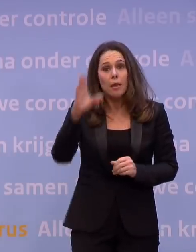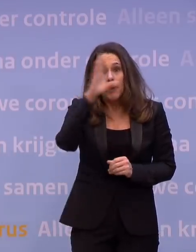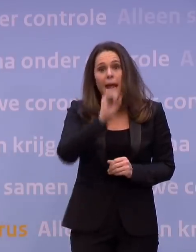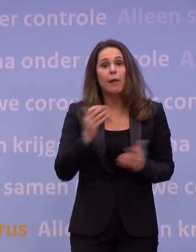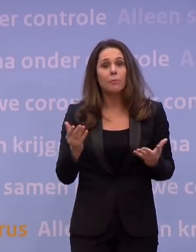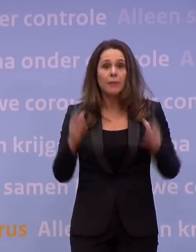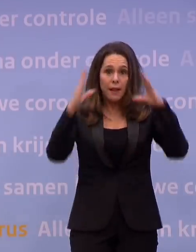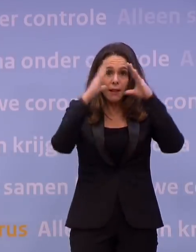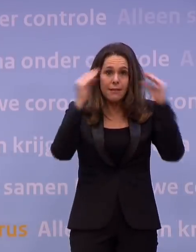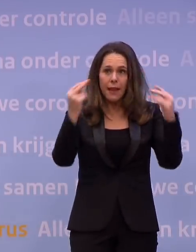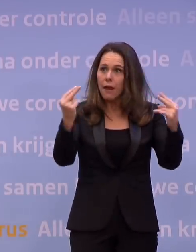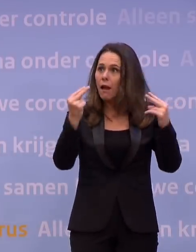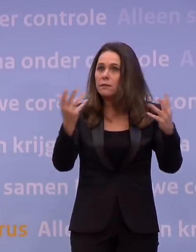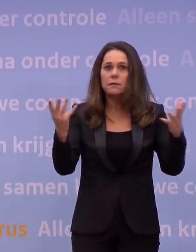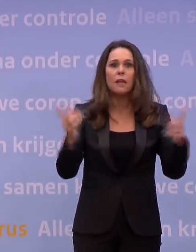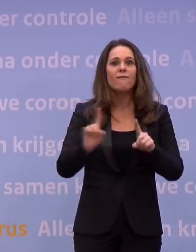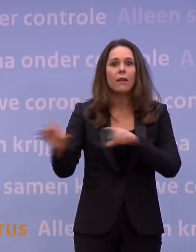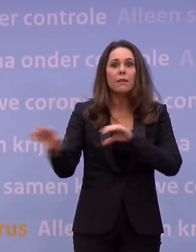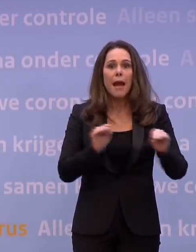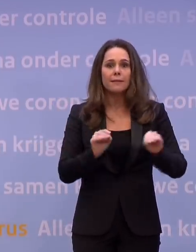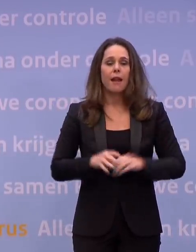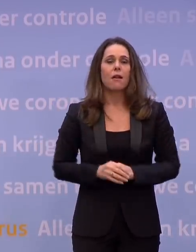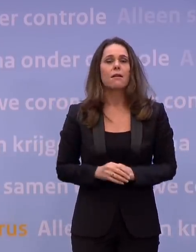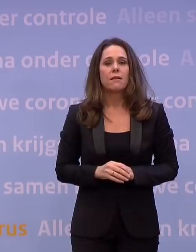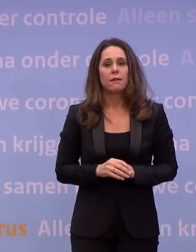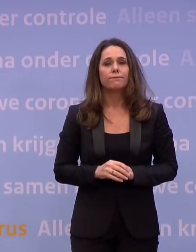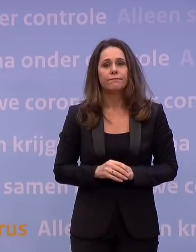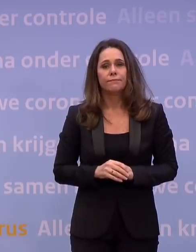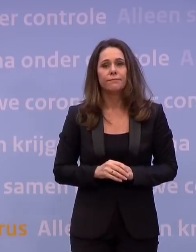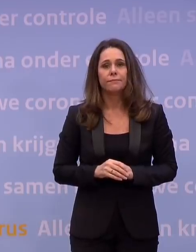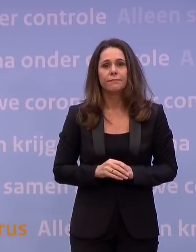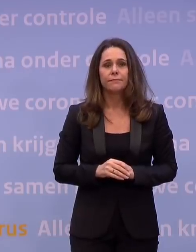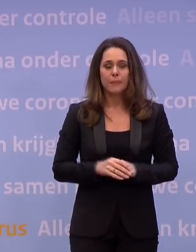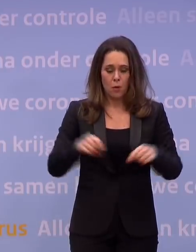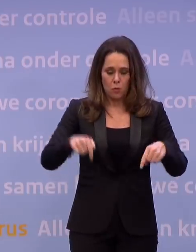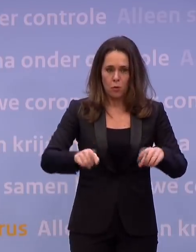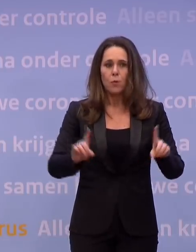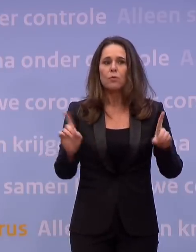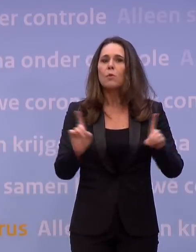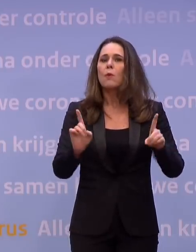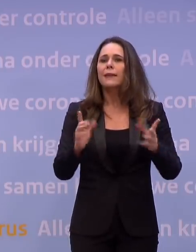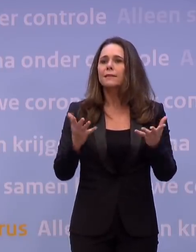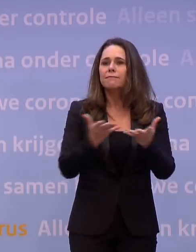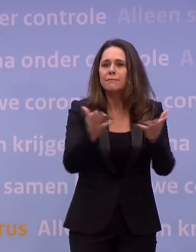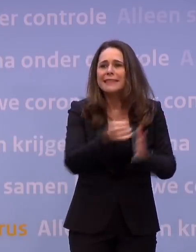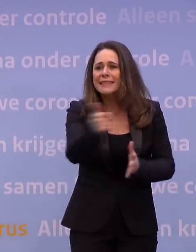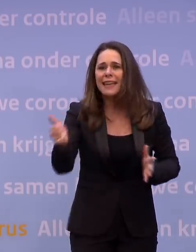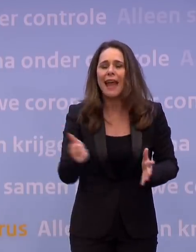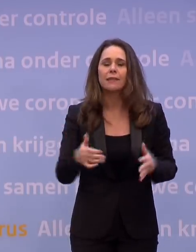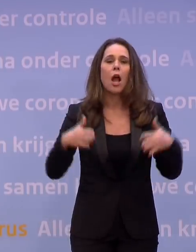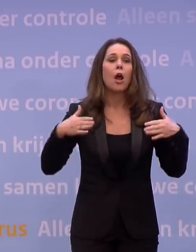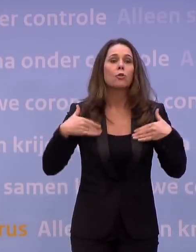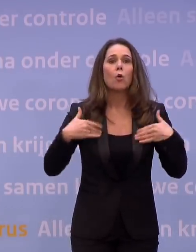vandaag kijken wat de maatregelen zijn. En dat gebeurt op het moment dat we ook allemaal coronamoe zijn.